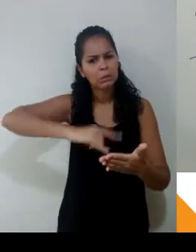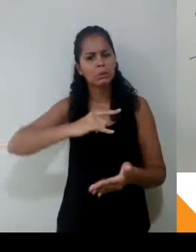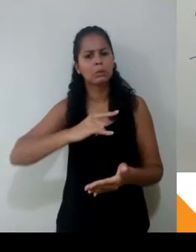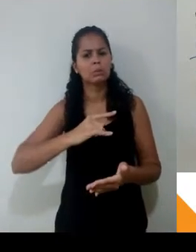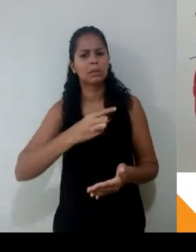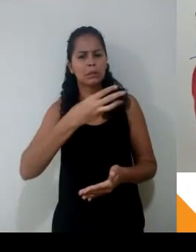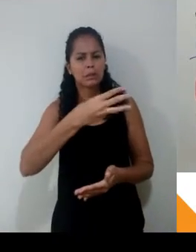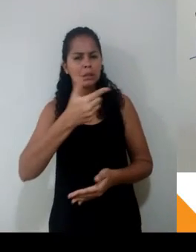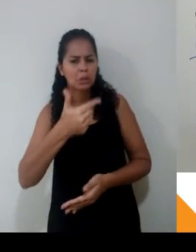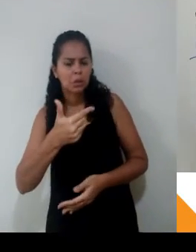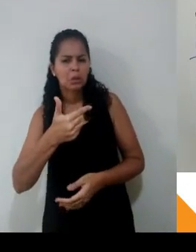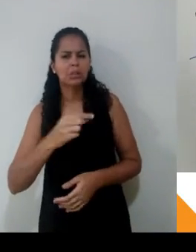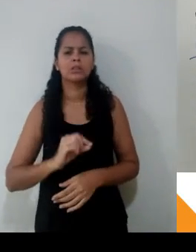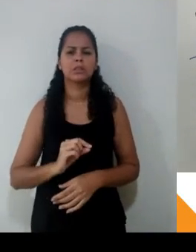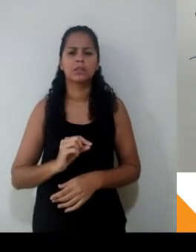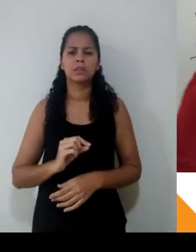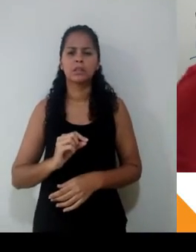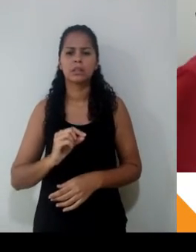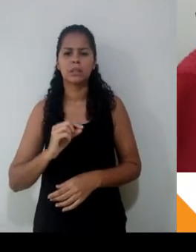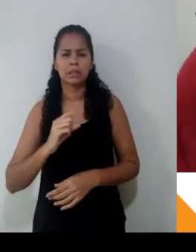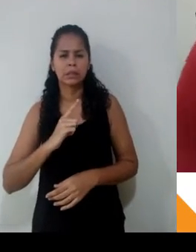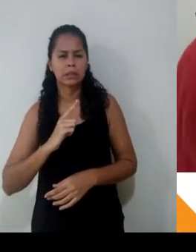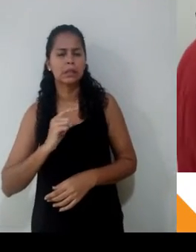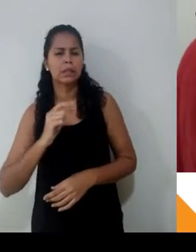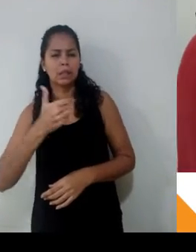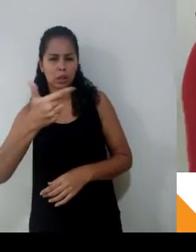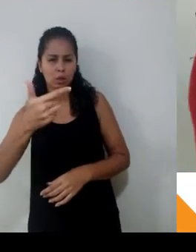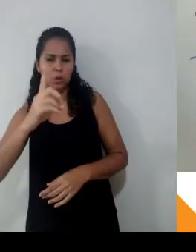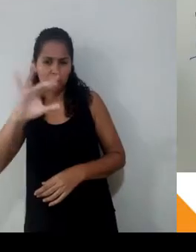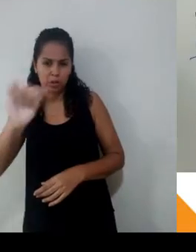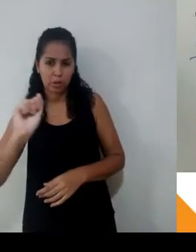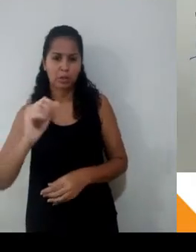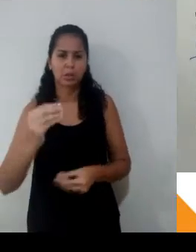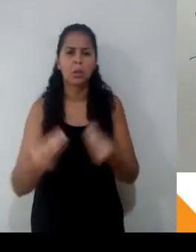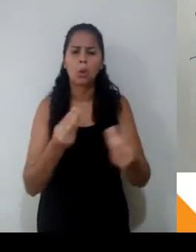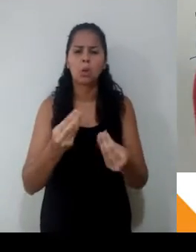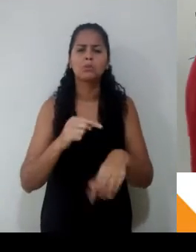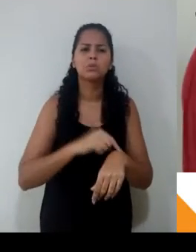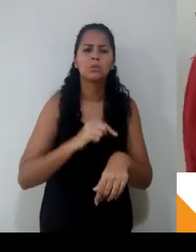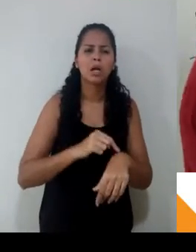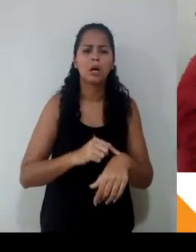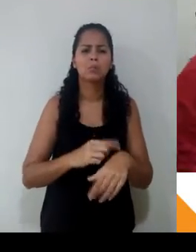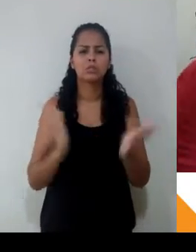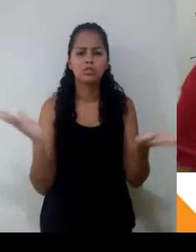A regra de três está montada. E aí o que você faz? Você chega aqui e multiplica cruzado como se não houvesse amanhã.